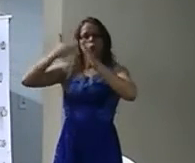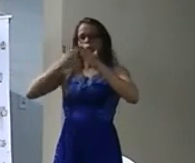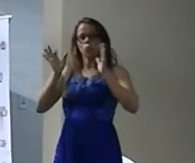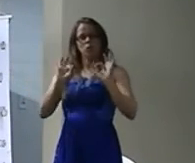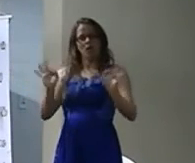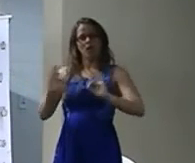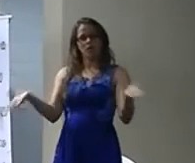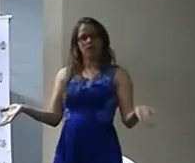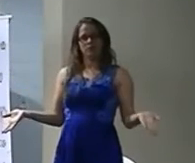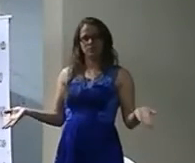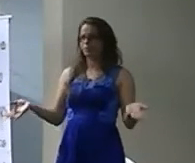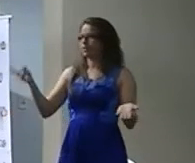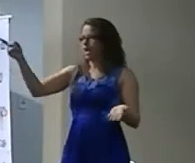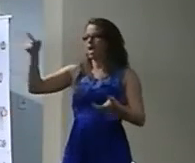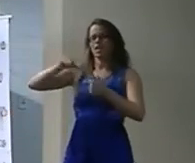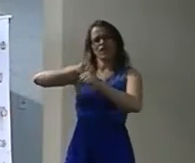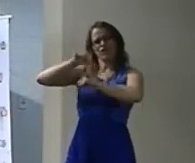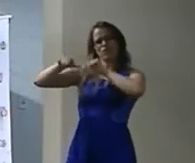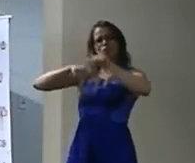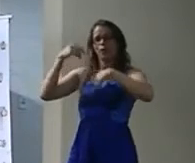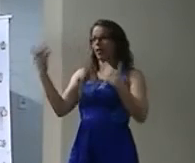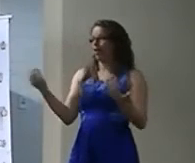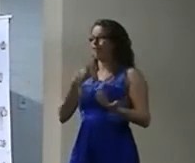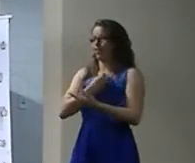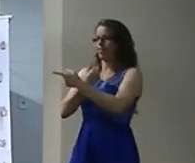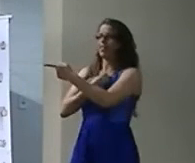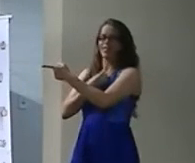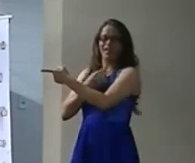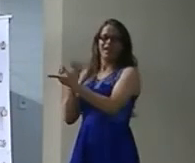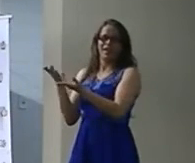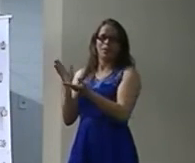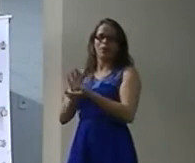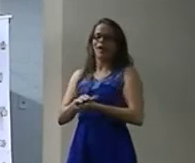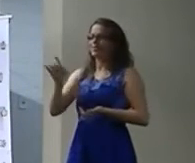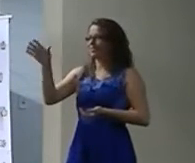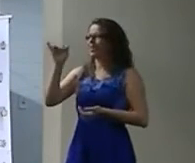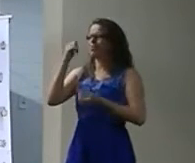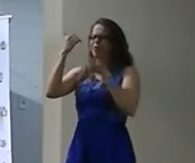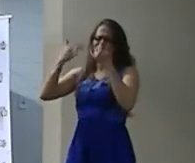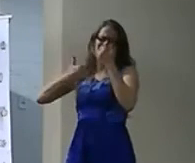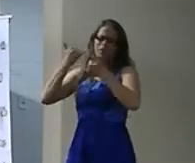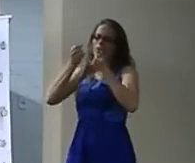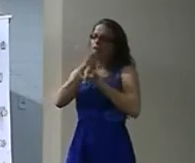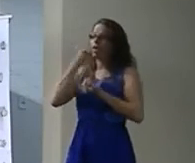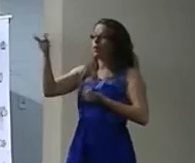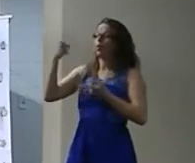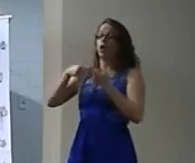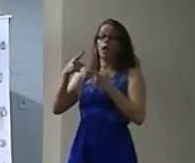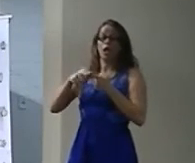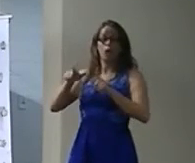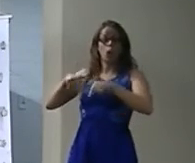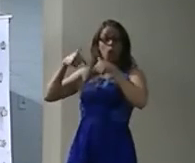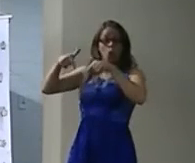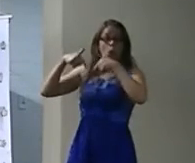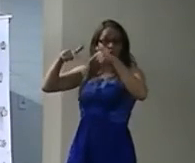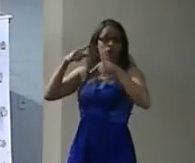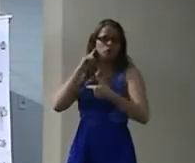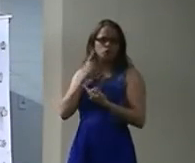Aí eu mudei a minha vida Não saí de Recife Mas mudei a qualidade de vida E eu consegui viver lá Até agora É Mas aí De vez em quando Eu minhas